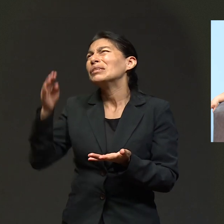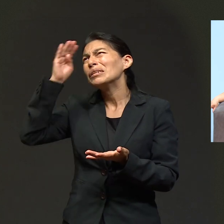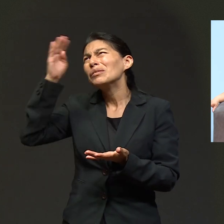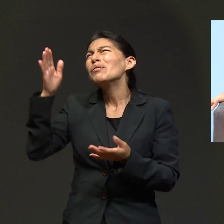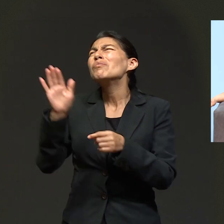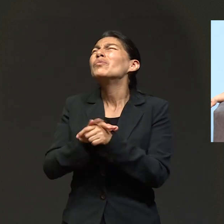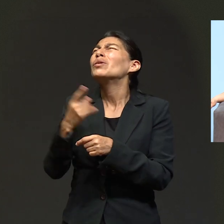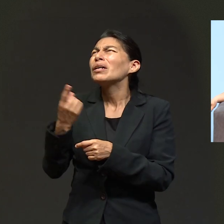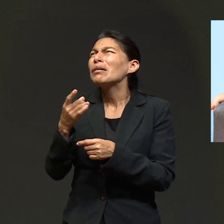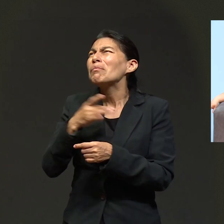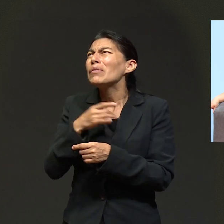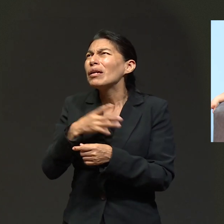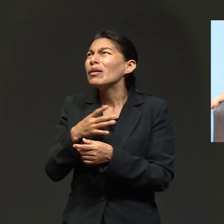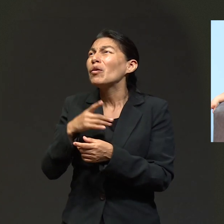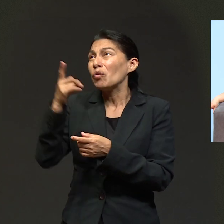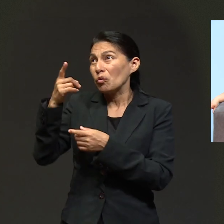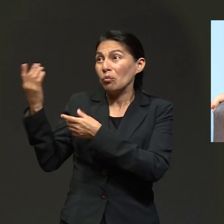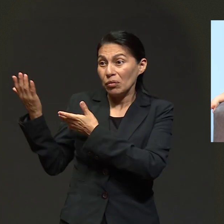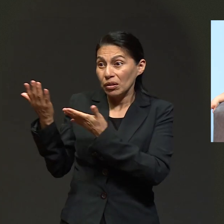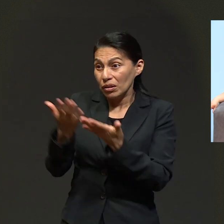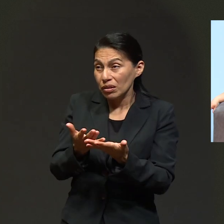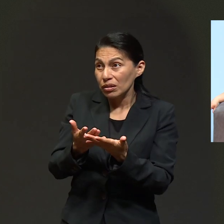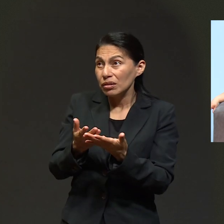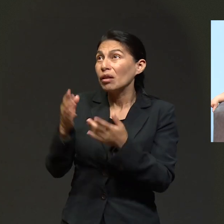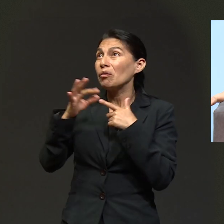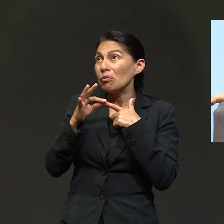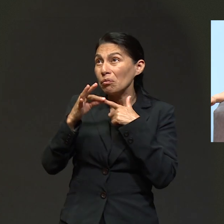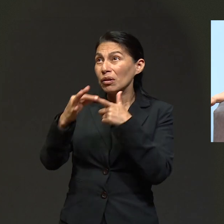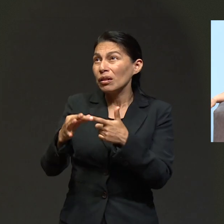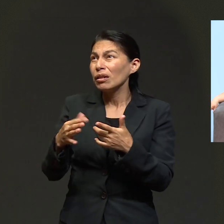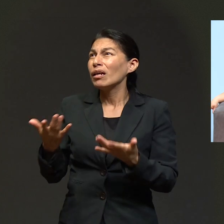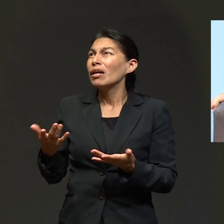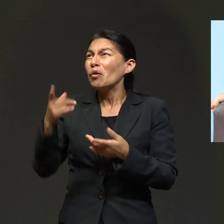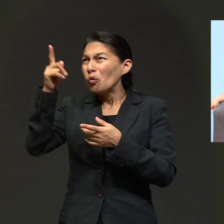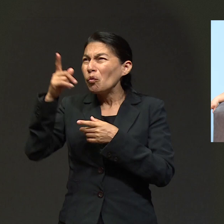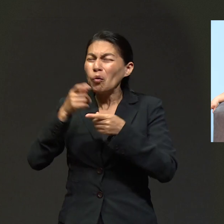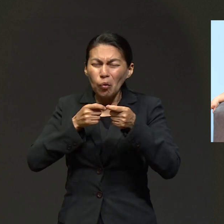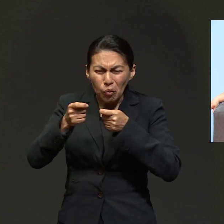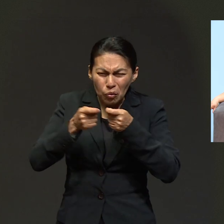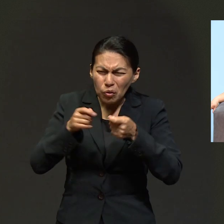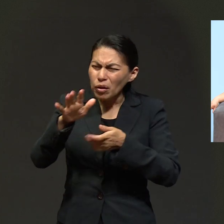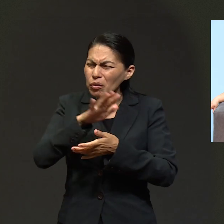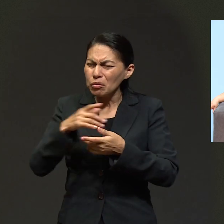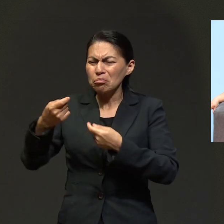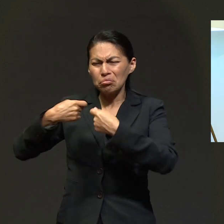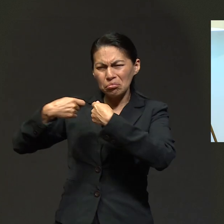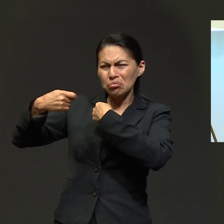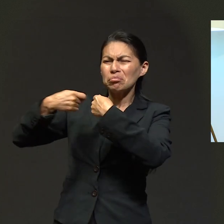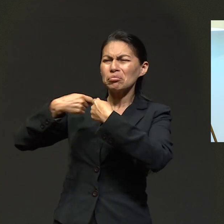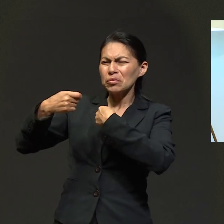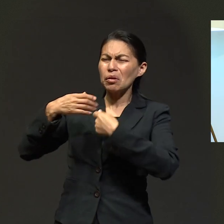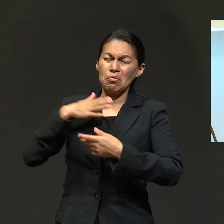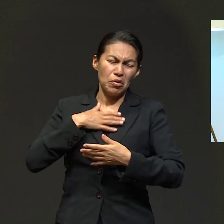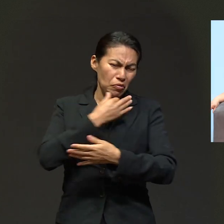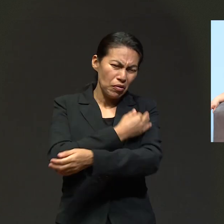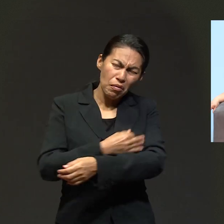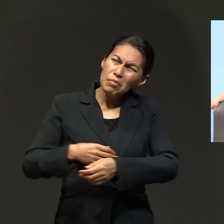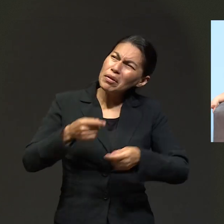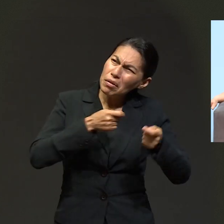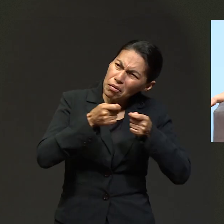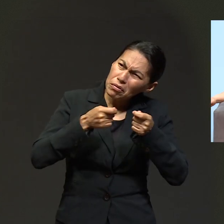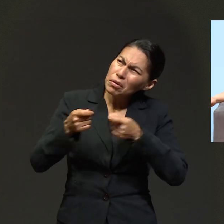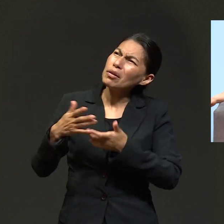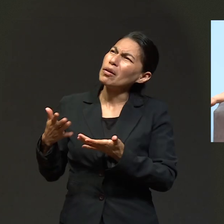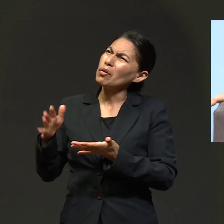luego dije, no, ¿por qué voy a tener miedo? Si Dios me trajo aquí, él sabe cómo está trabajando en mi vida. Él está al control. Al control de mi